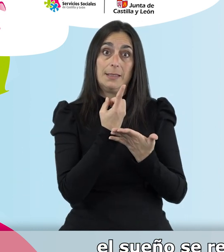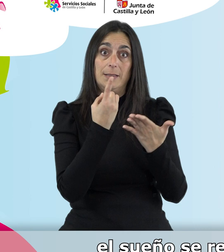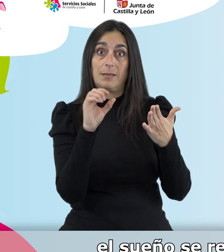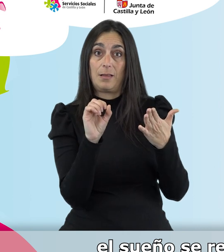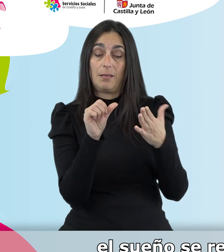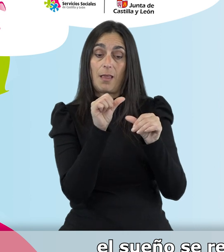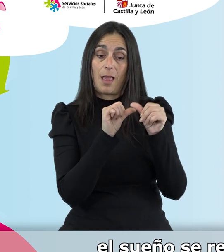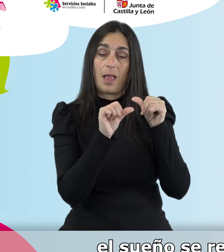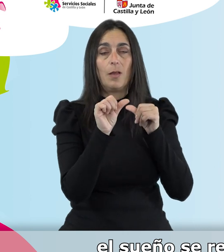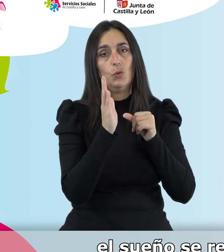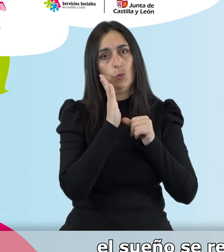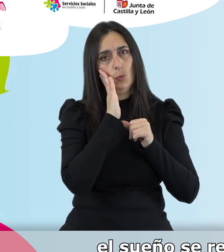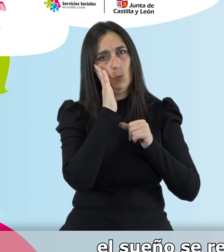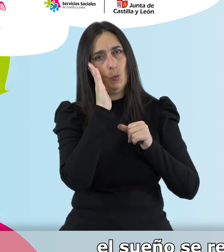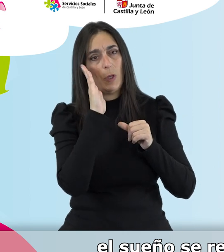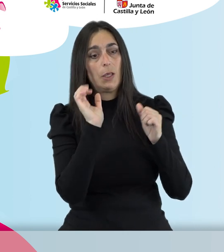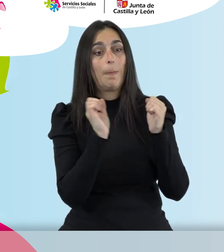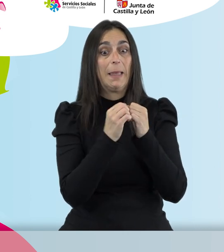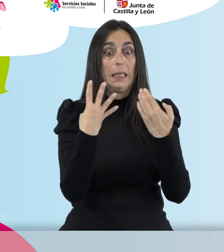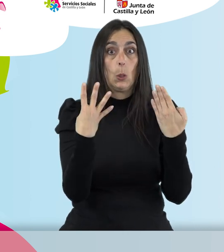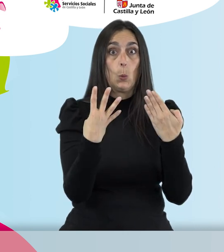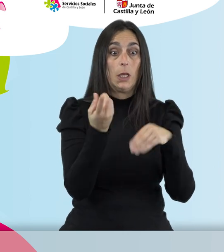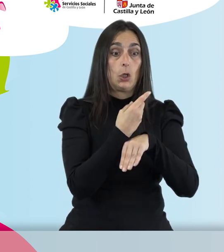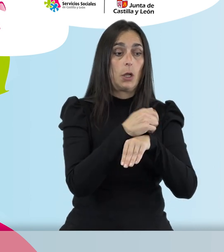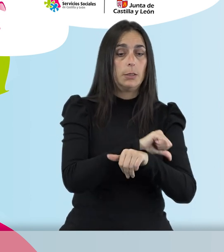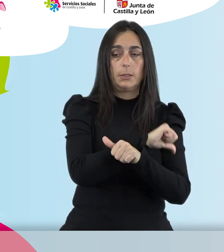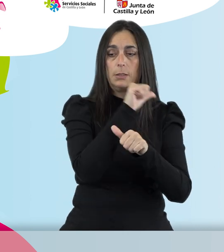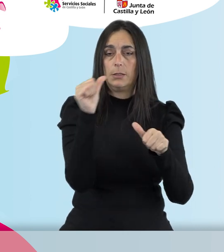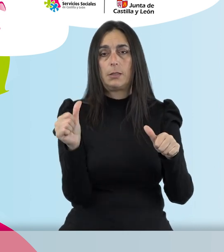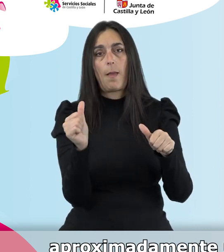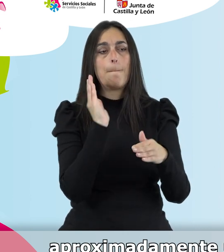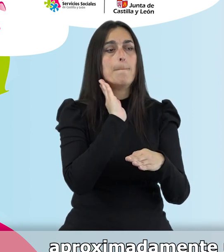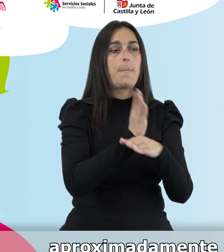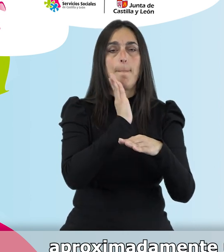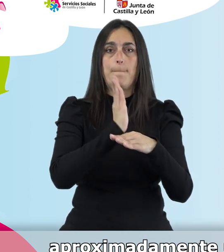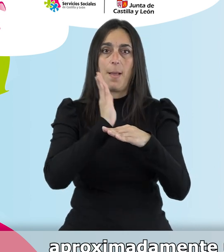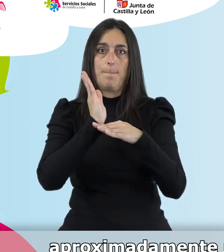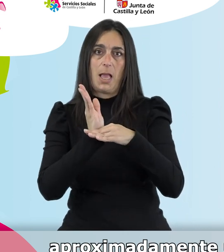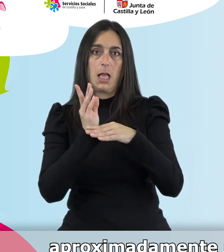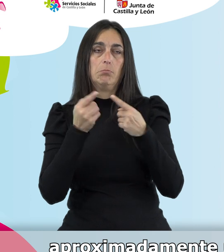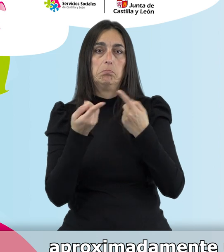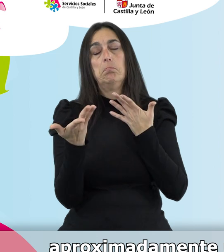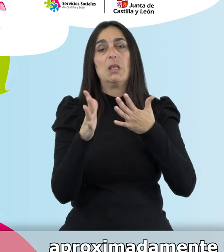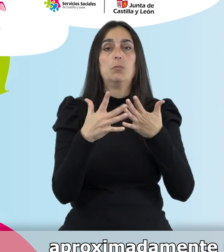el sueño se redistribuye a lo largo de 24 horas produciendo un sueño fraccionado. Aproximadamente unas 6 horas